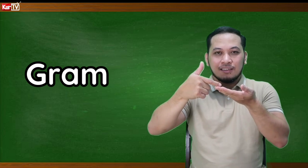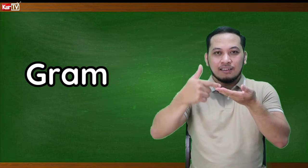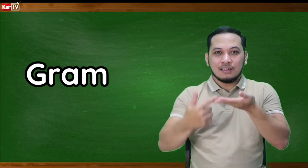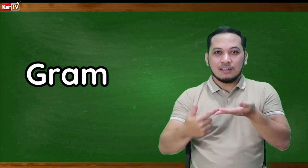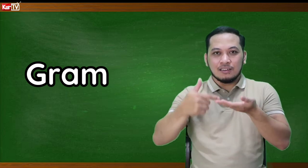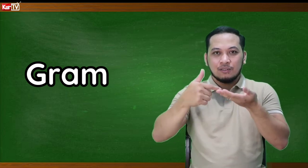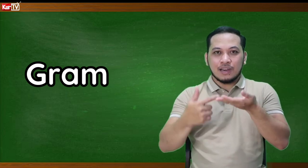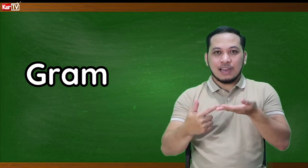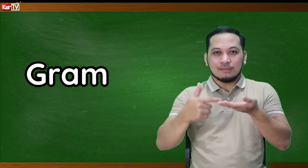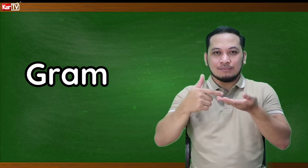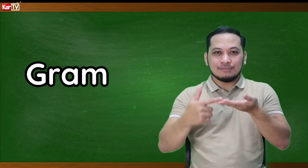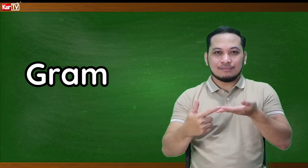Gram.